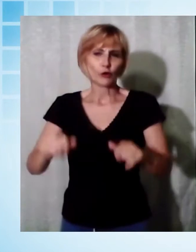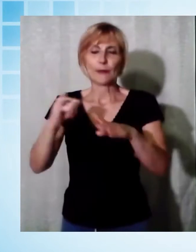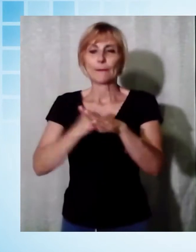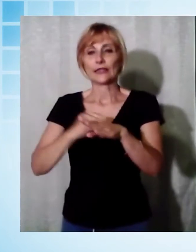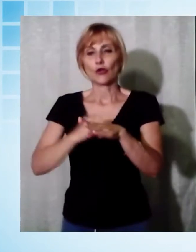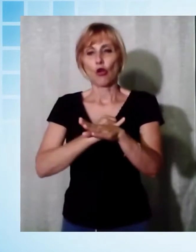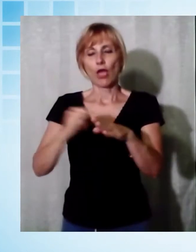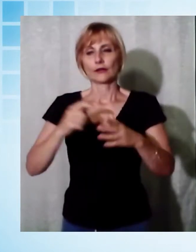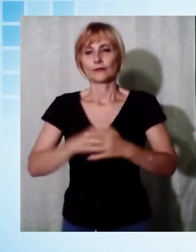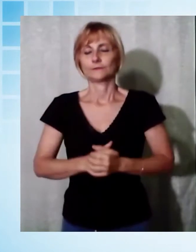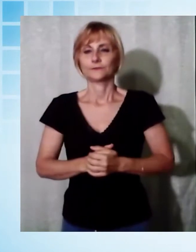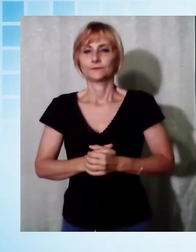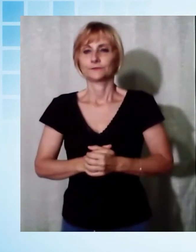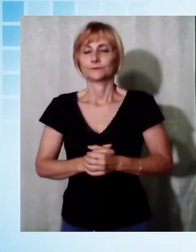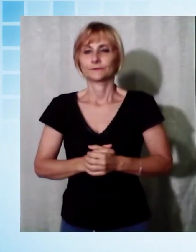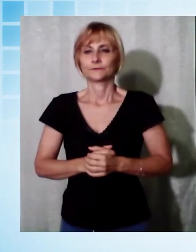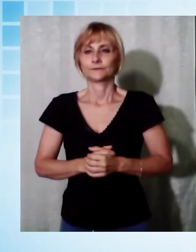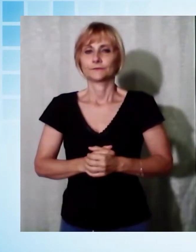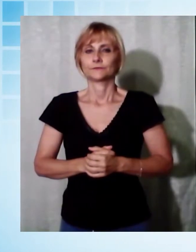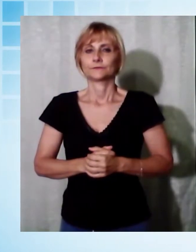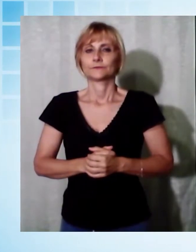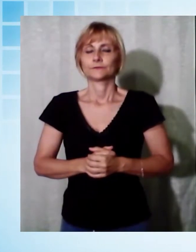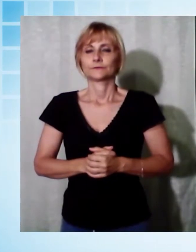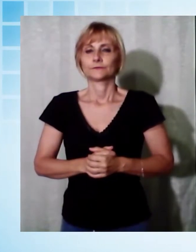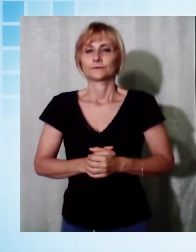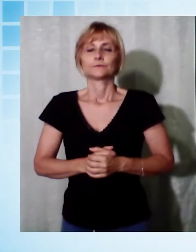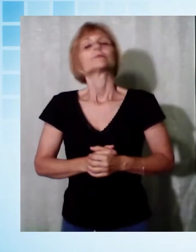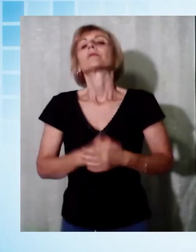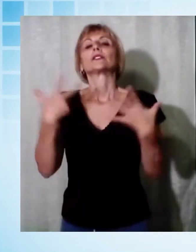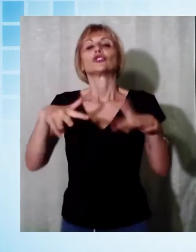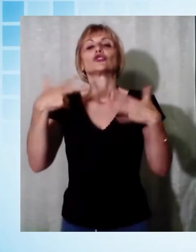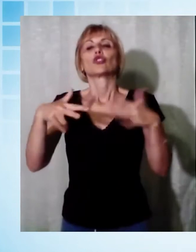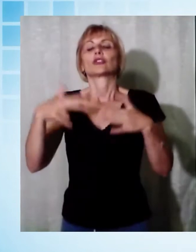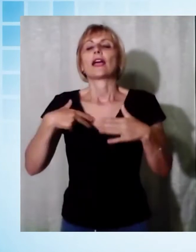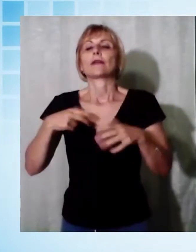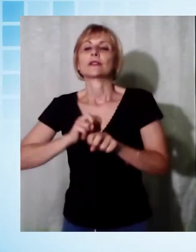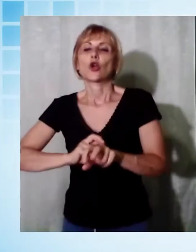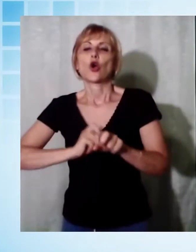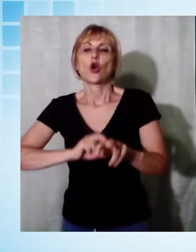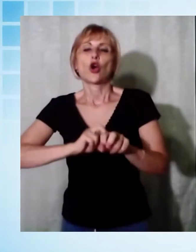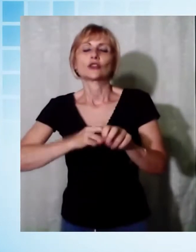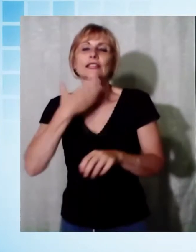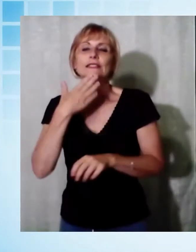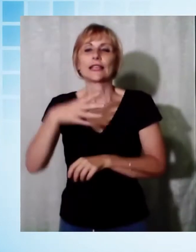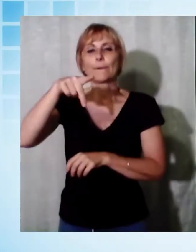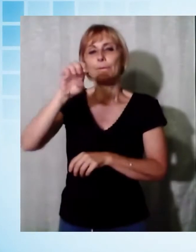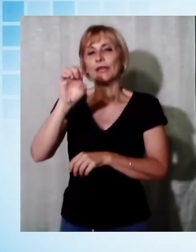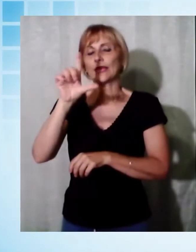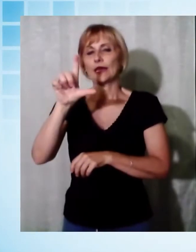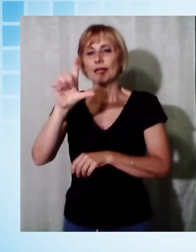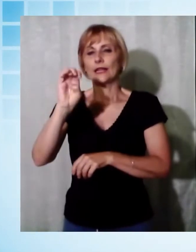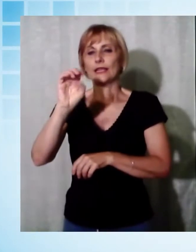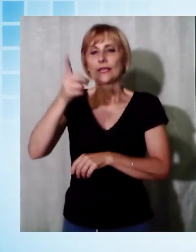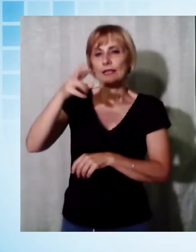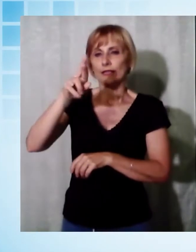È un'edizione davvero speciale la diciottesima scalata di San Pellegrino in Alpe, la classica del podismo toscano, organizzata anche quest'anno dal gruppo podistico